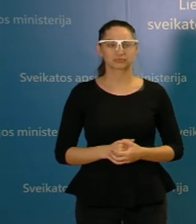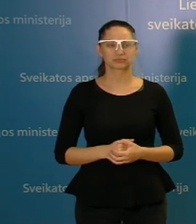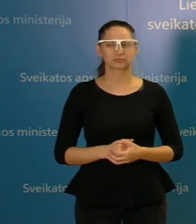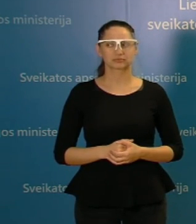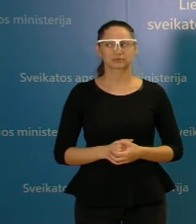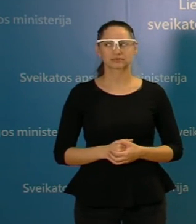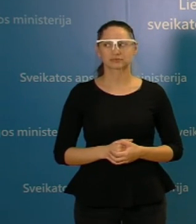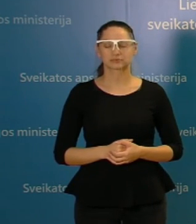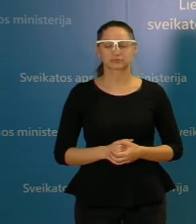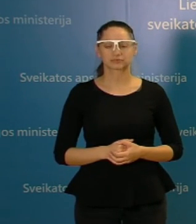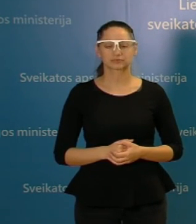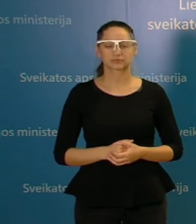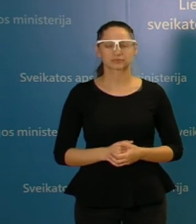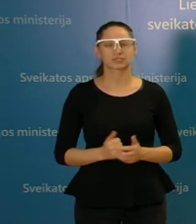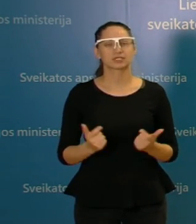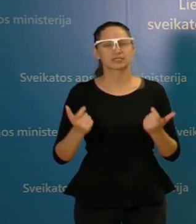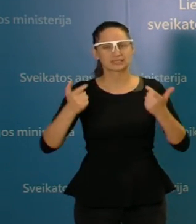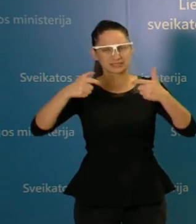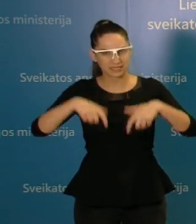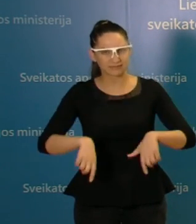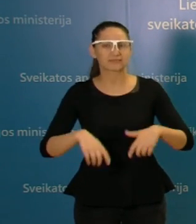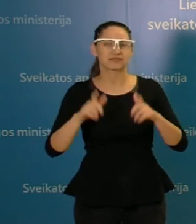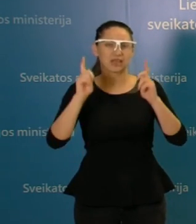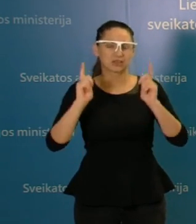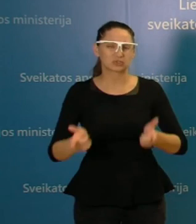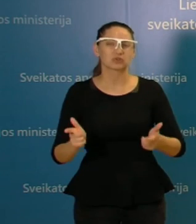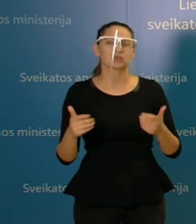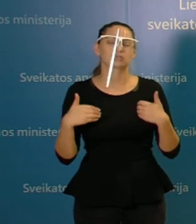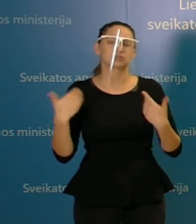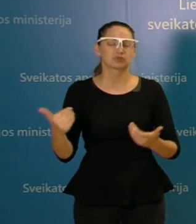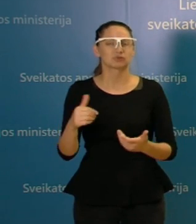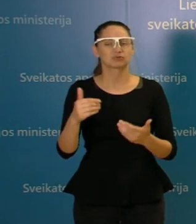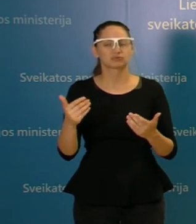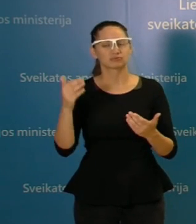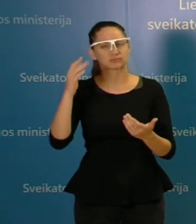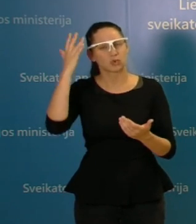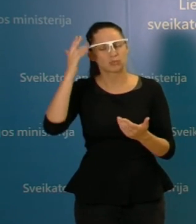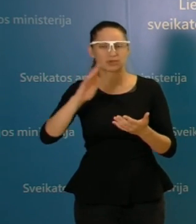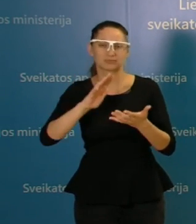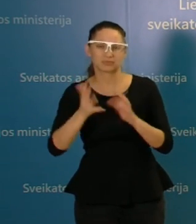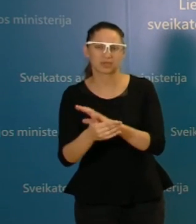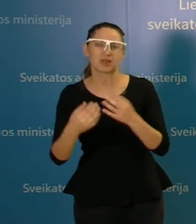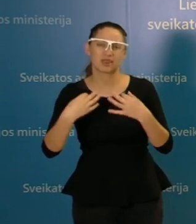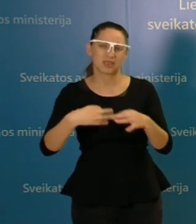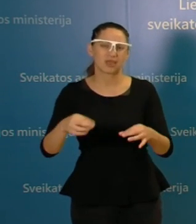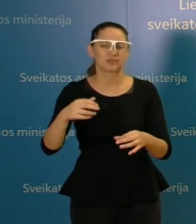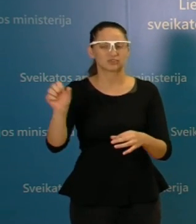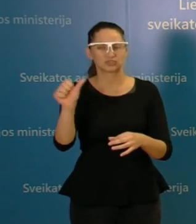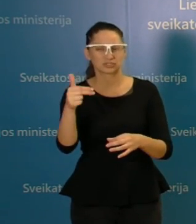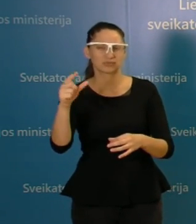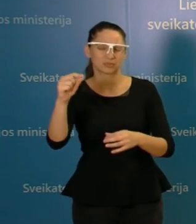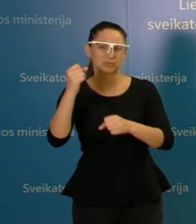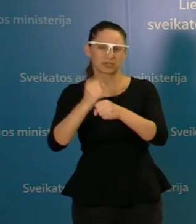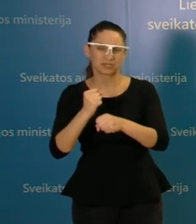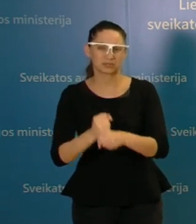Raginčiau savaldybės pergalvoti, kaip ir sakiau, ir pasistengti, kad jie veiktų savaitgali. O dėl priemonių COVID